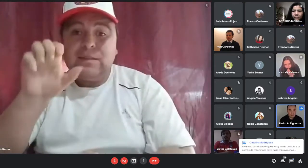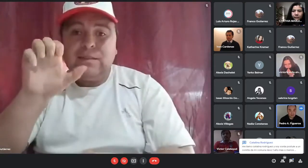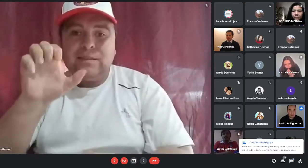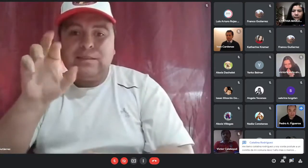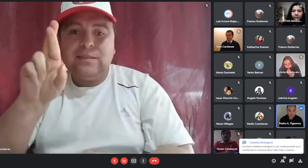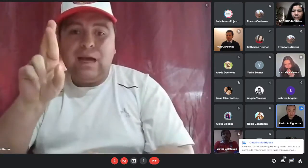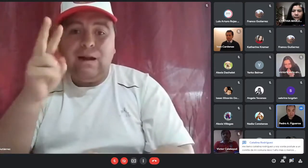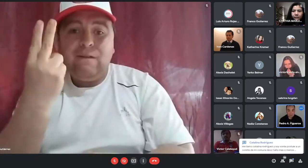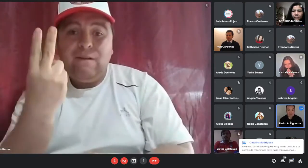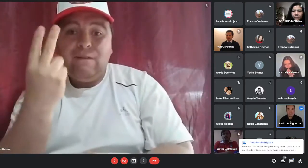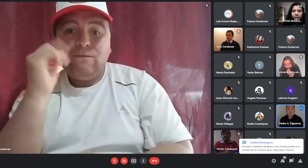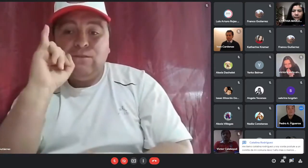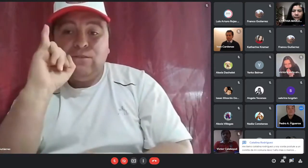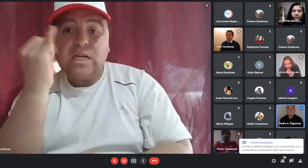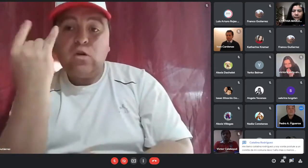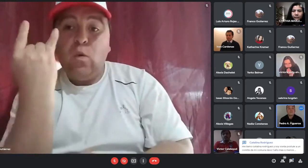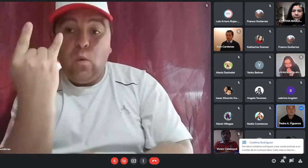pasa que el Serviu